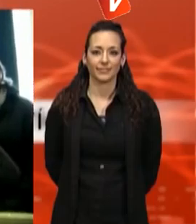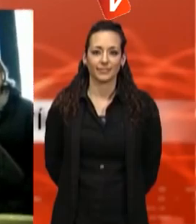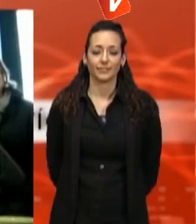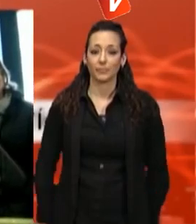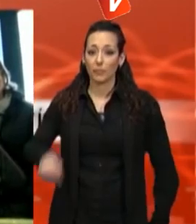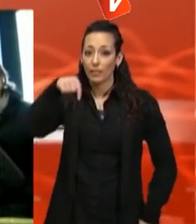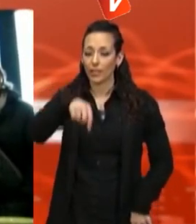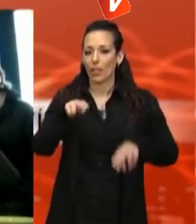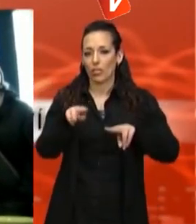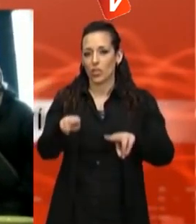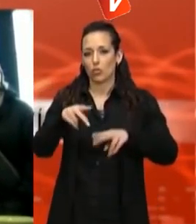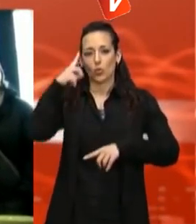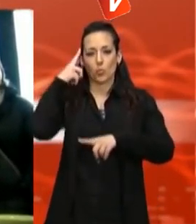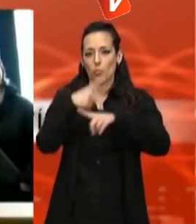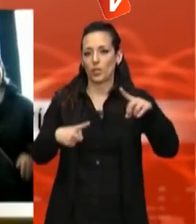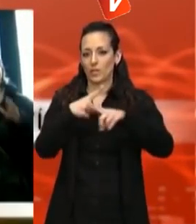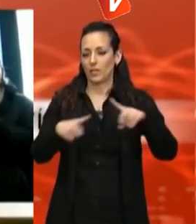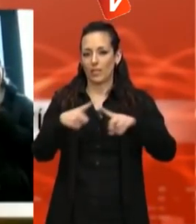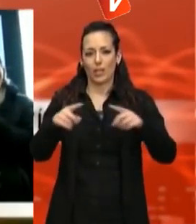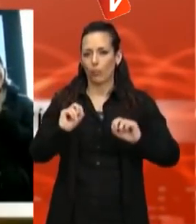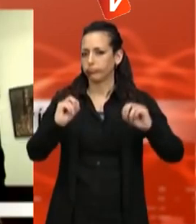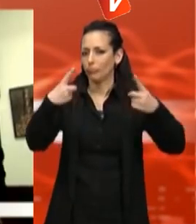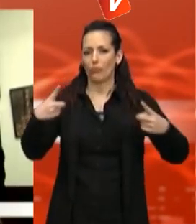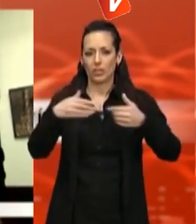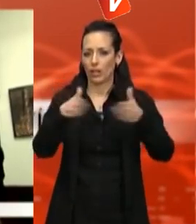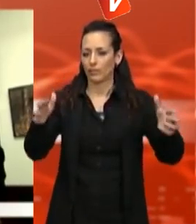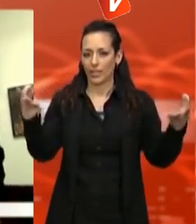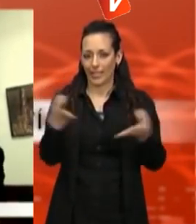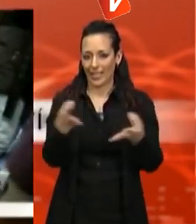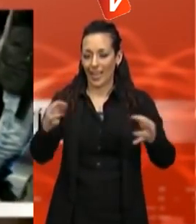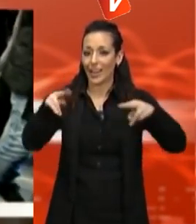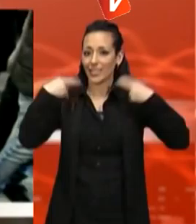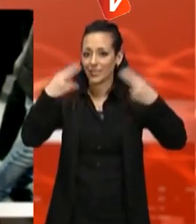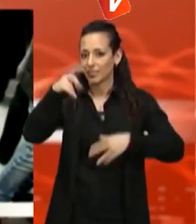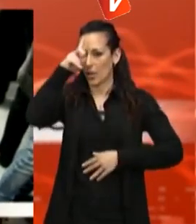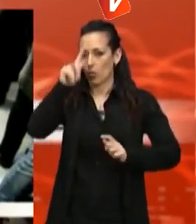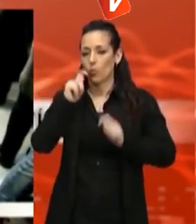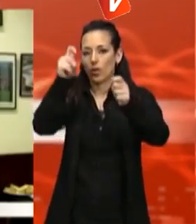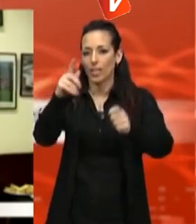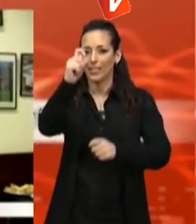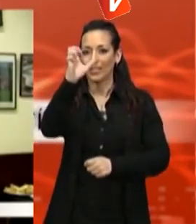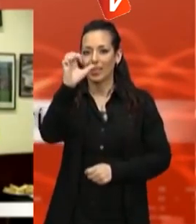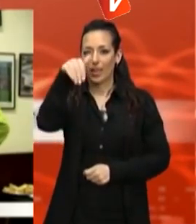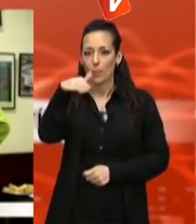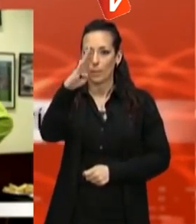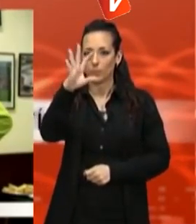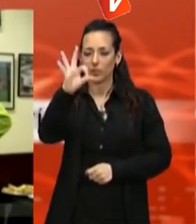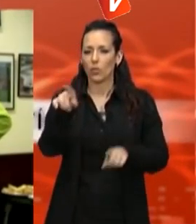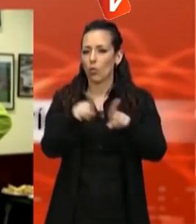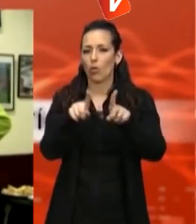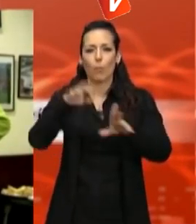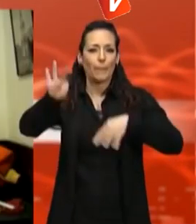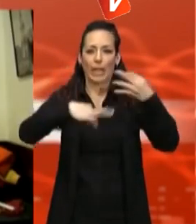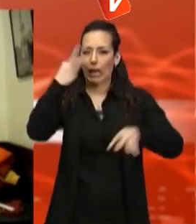Aquest dijous al migdia s'ha inaugurat oficialment la trobada al restaurant del Temps. Ha estat un àpat especial, un vermut a peu